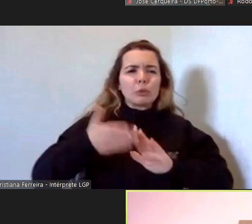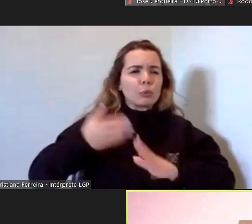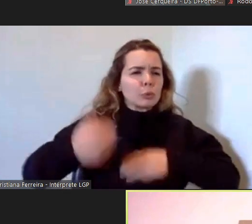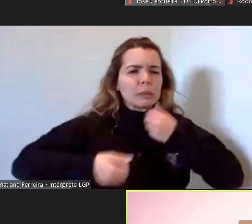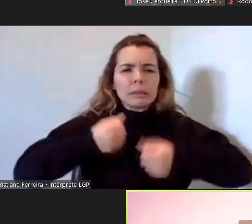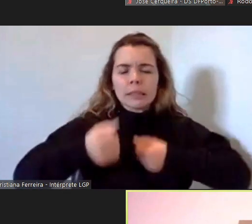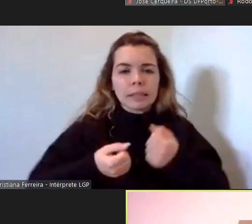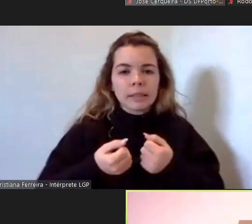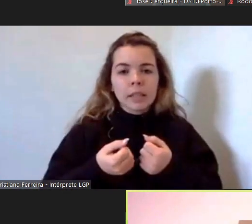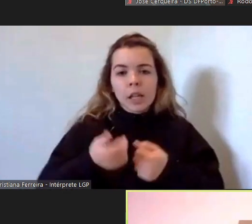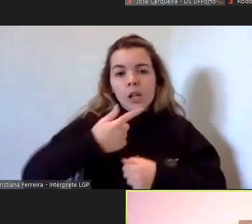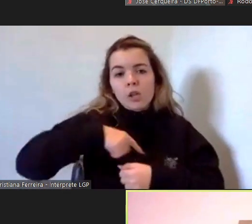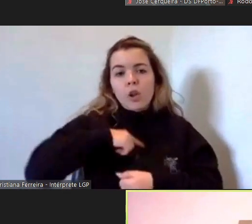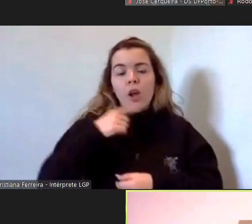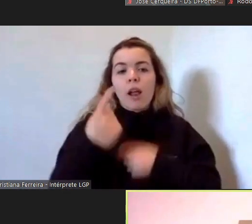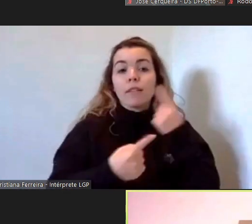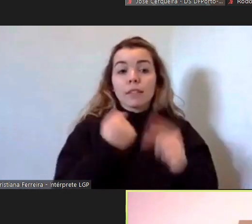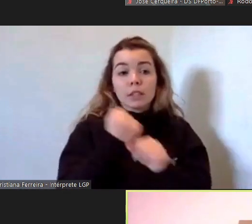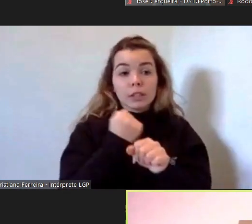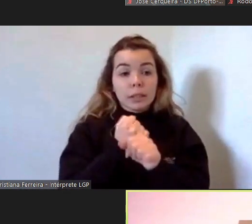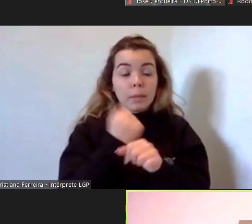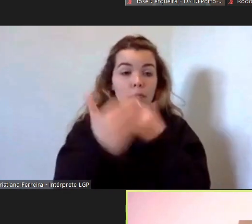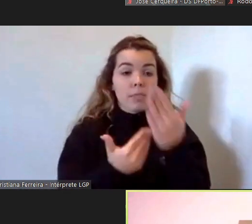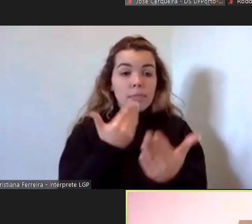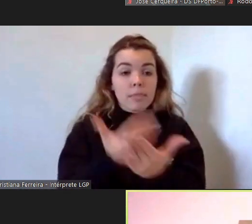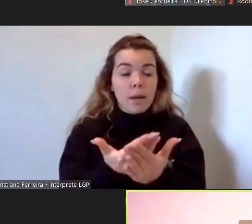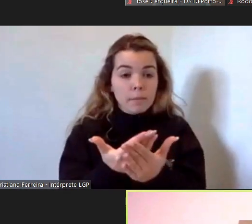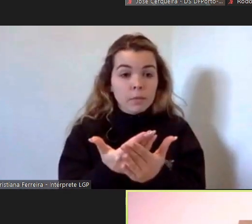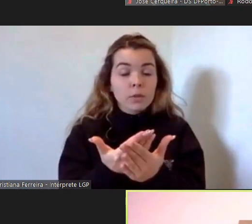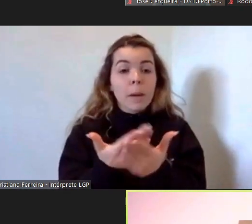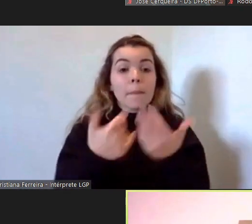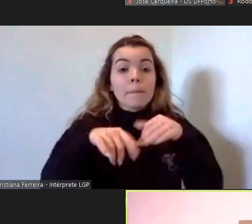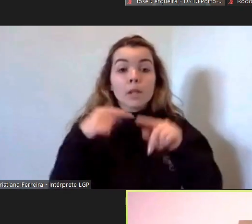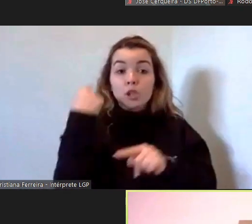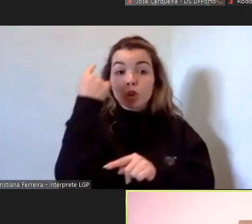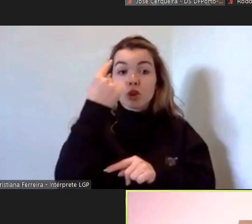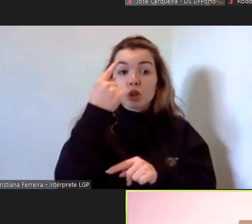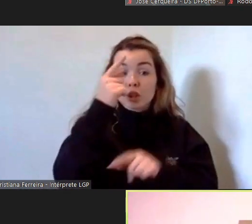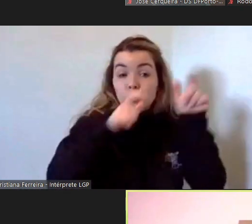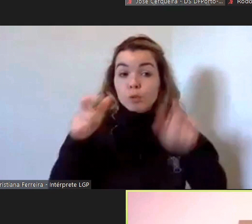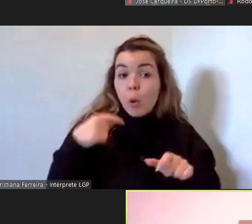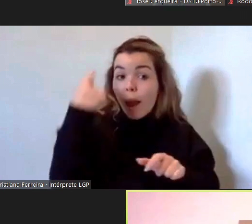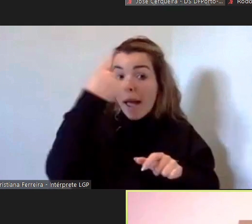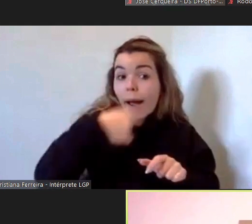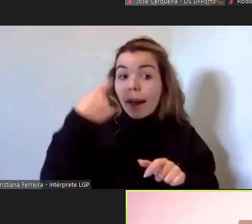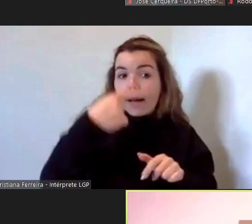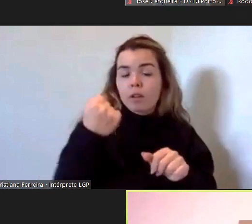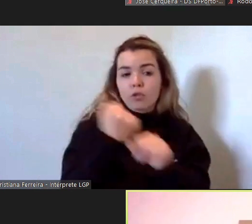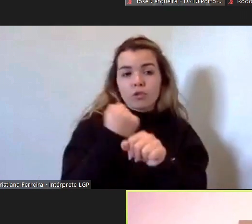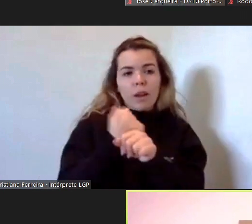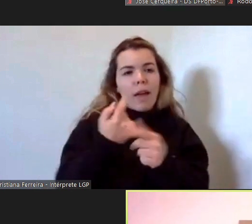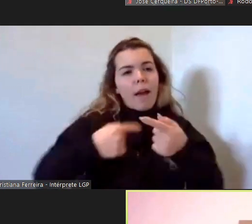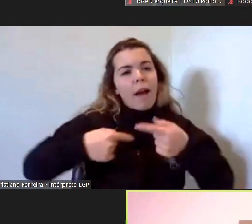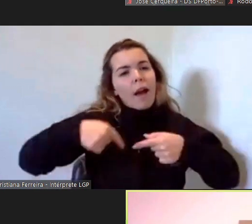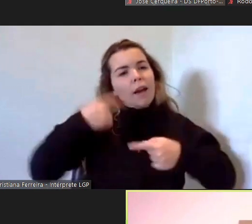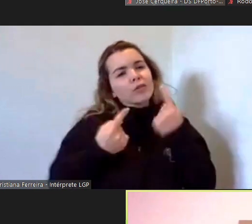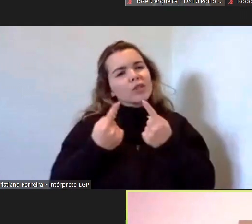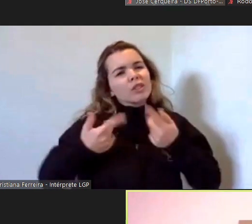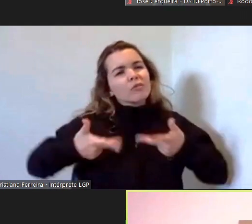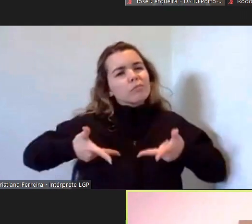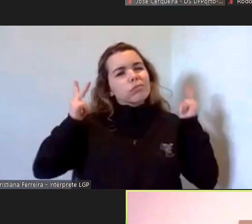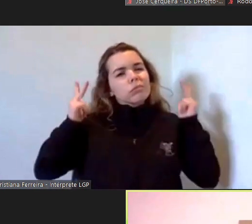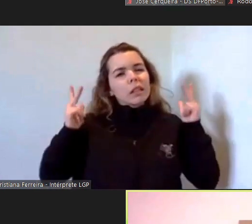somos às vezes algumas pessoas são a cara dos serviços e muitas das vezes não estão disponíveis para